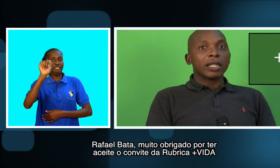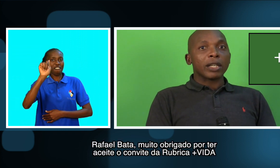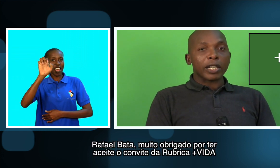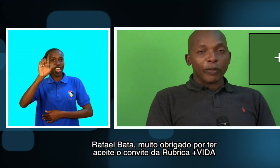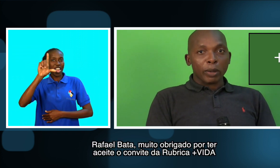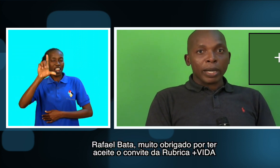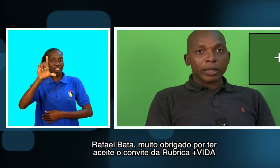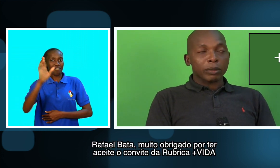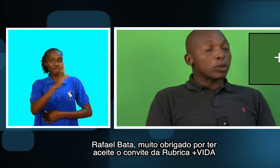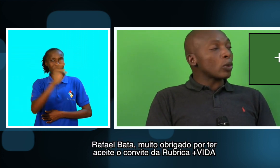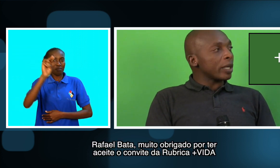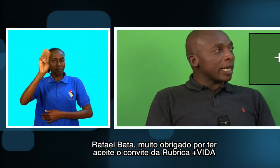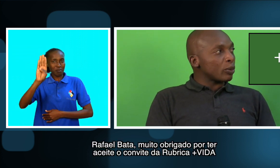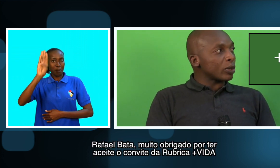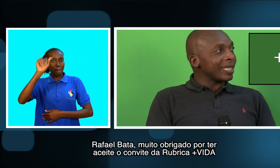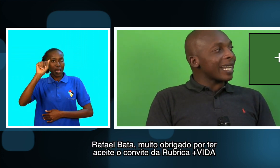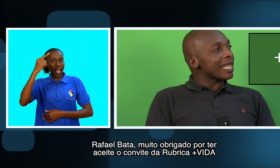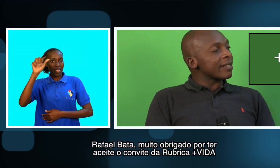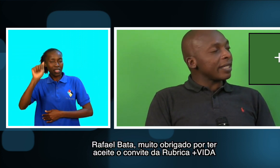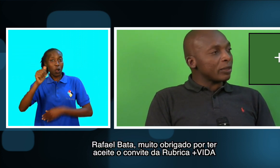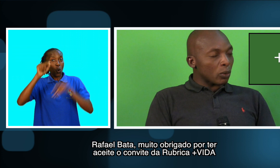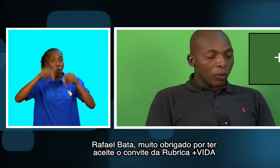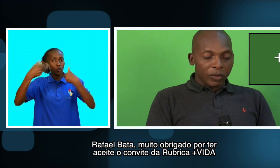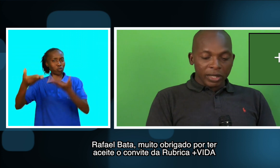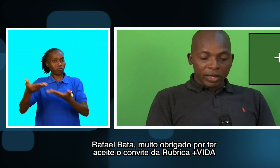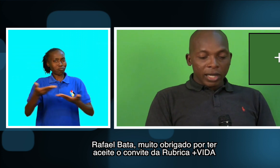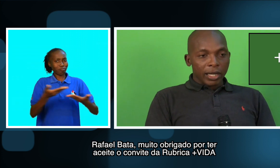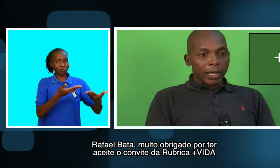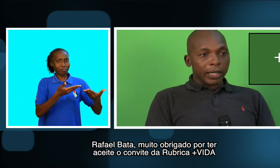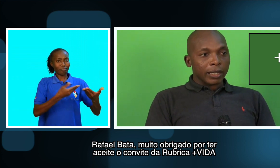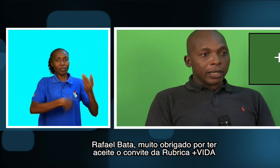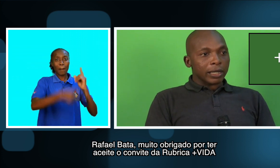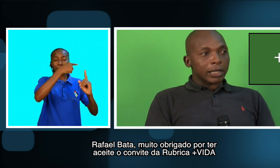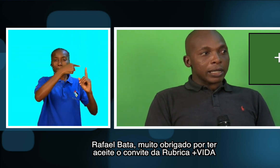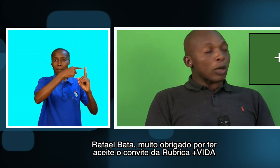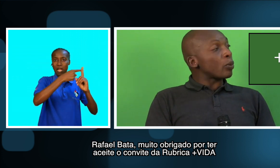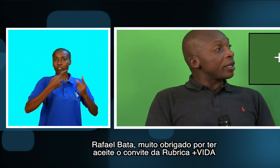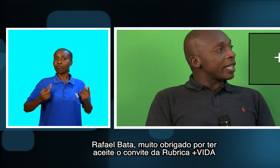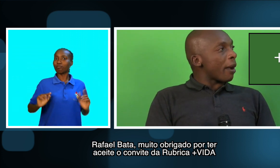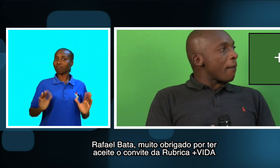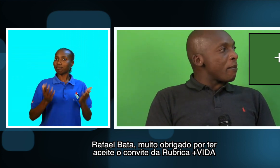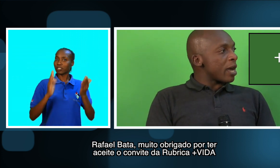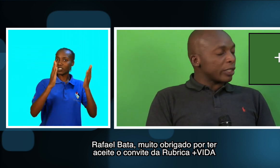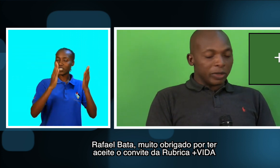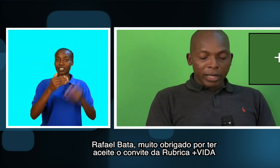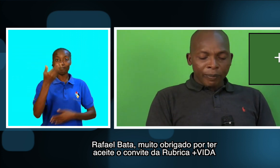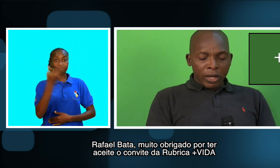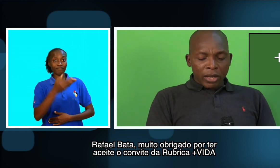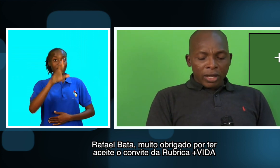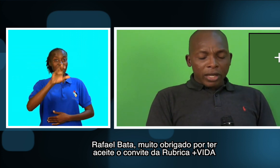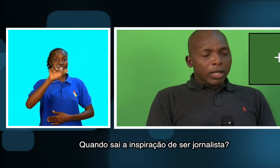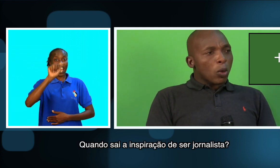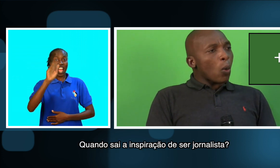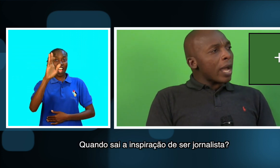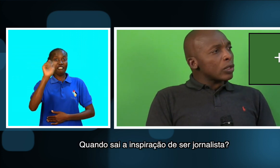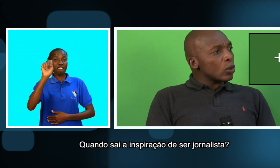Rafael Bata, muito obrigado por ter aceito o convite da rubrica Mais Vida. E quando